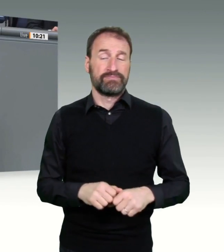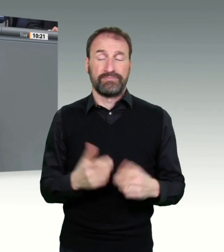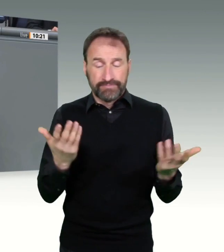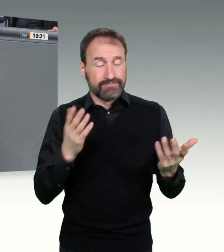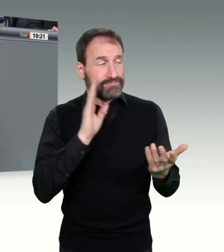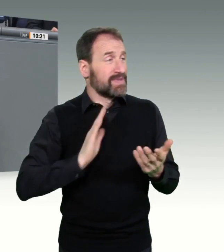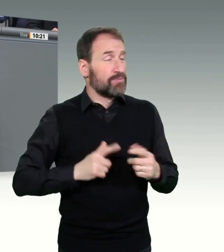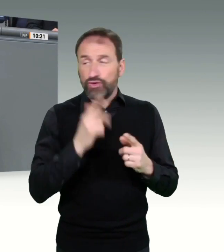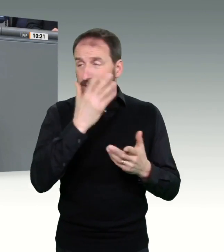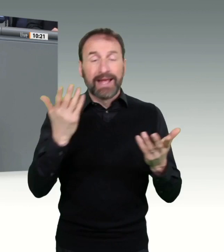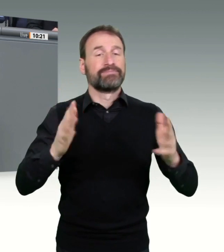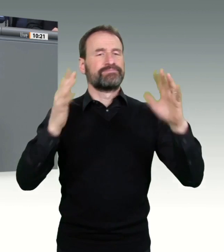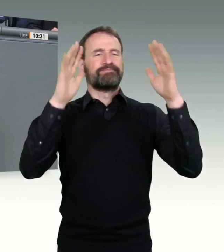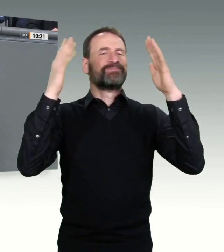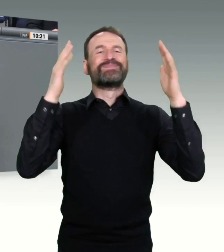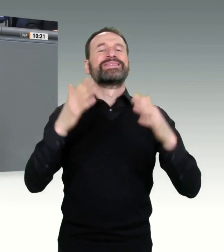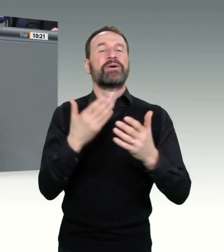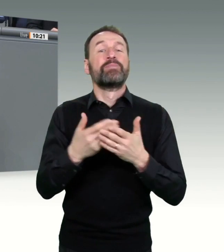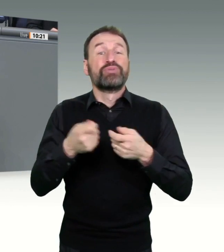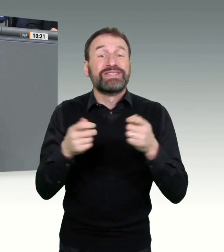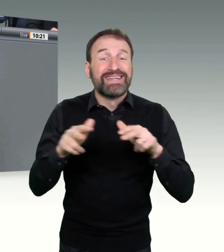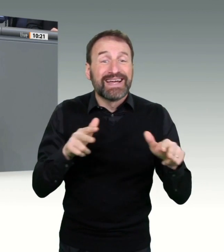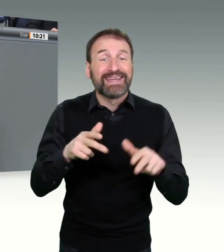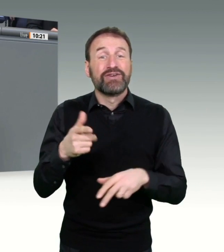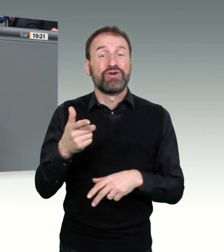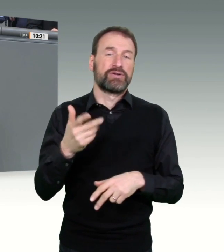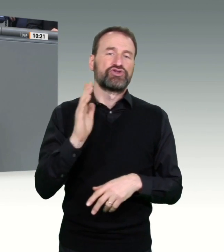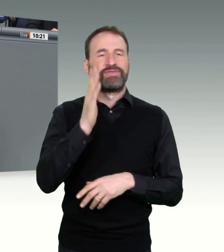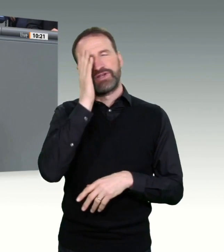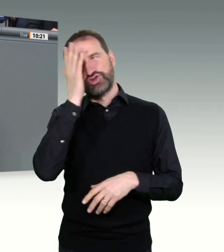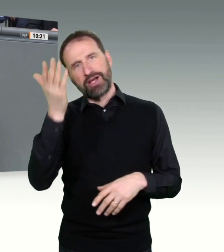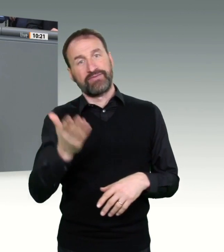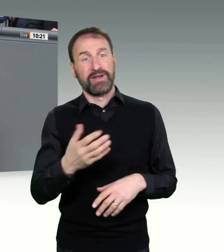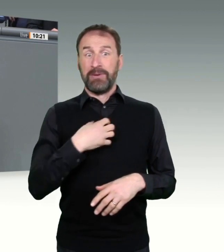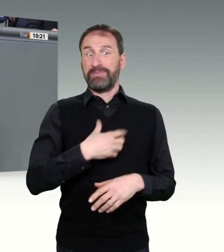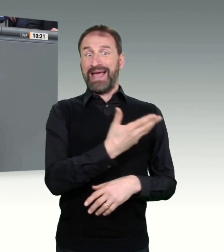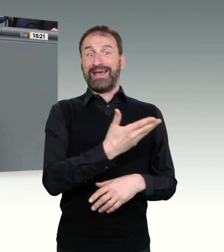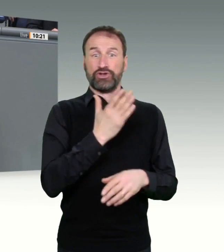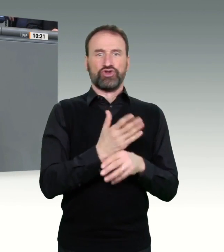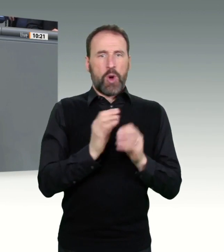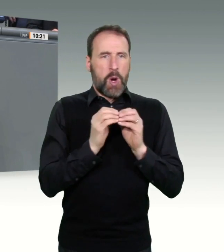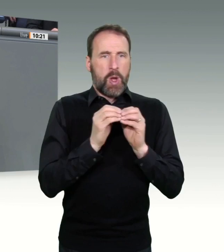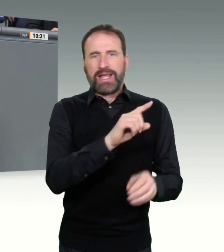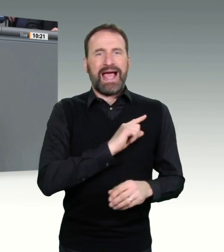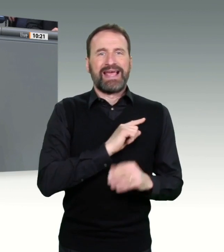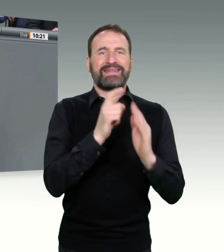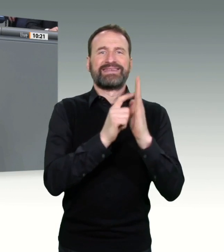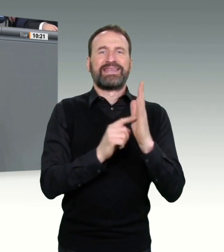Da ist es doch besser, einen bundeseinheitlichen Rahmen zur Verfügung zu stellen. Legen Sie ein nationales